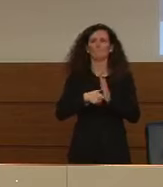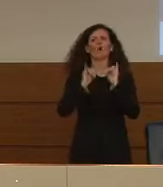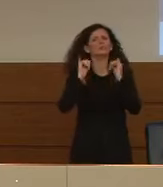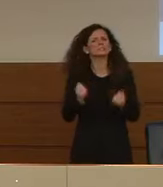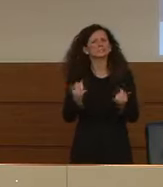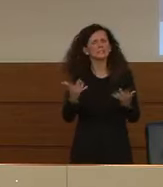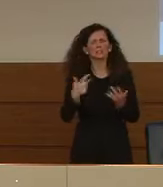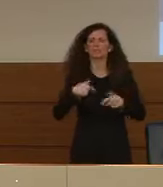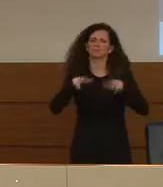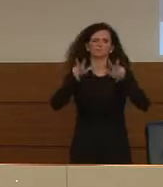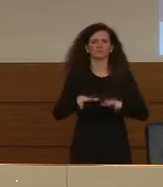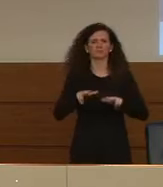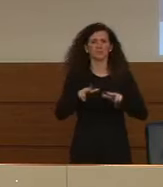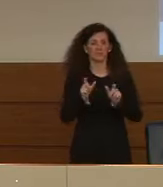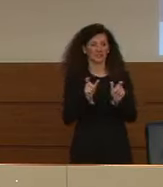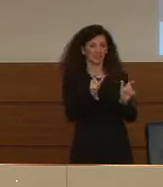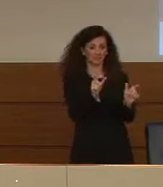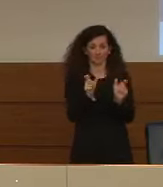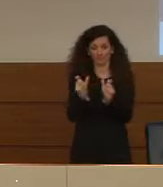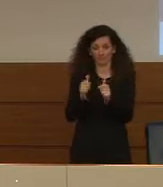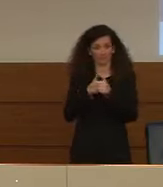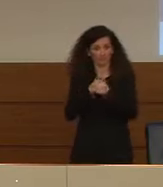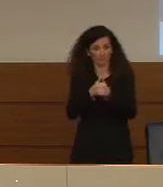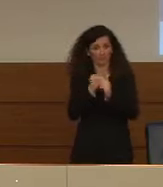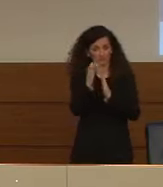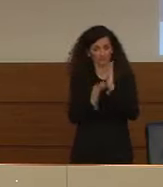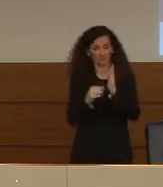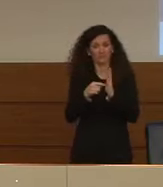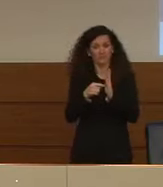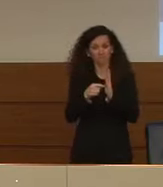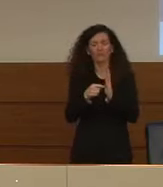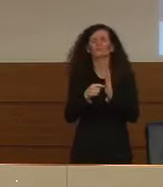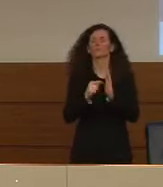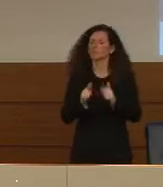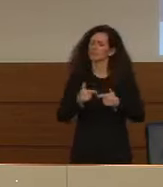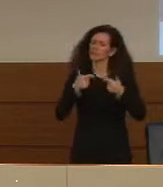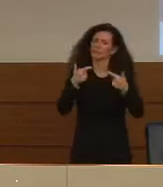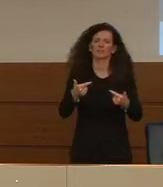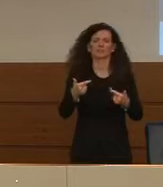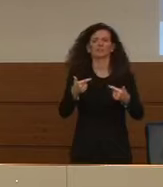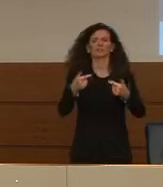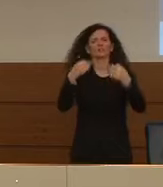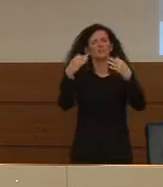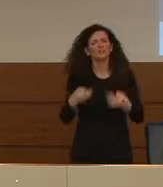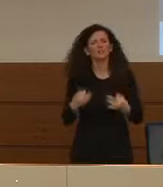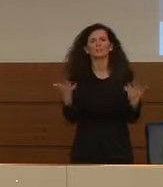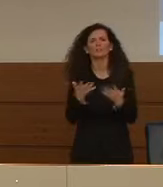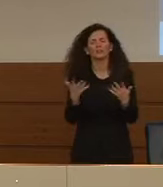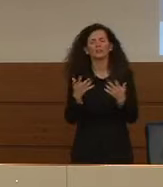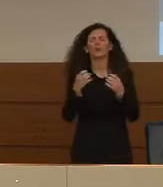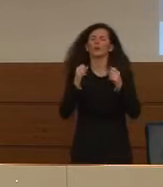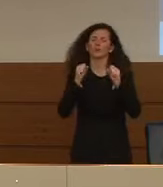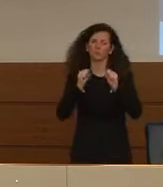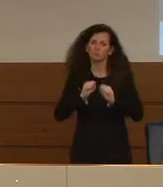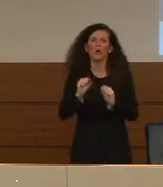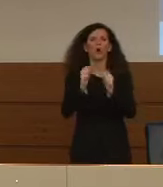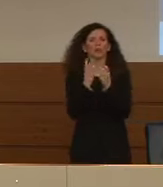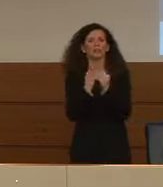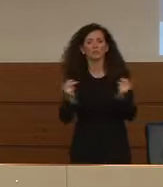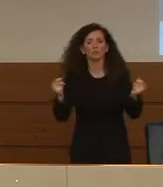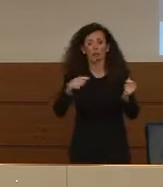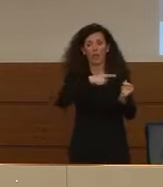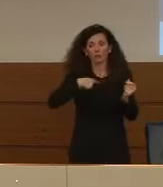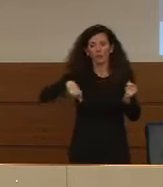è che le misure che sono state prese danno sicuramente garanzia di ottenere quello che era il risultato che noi